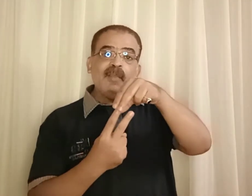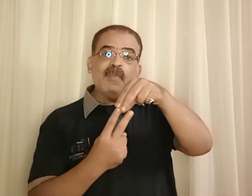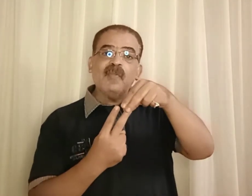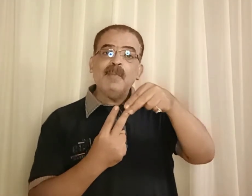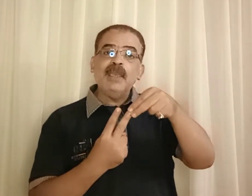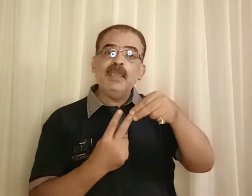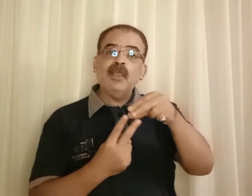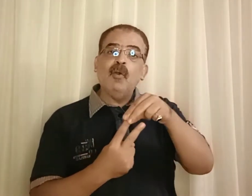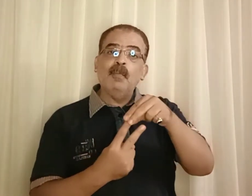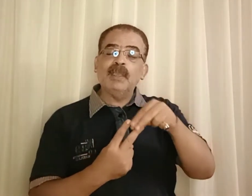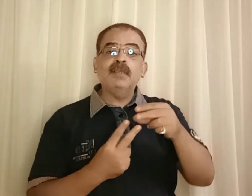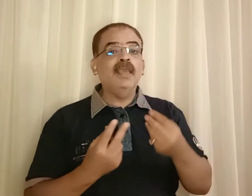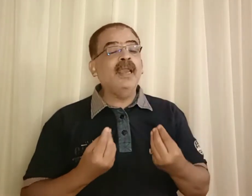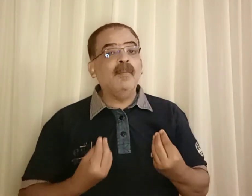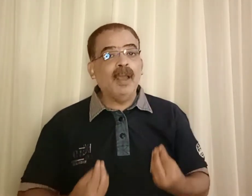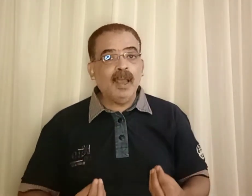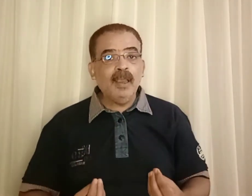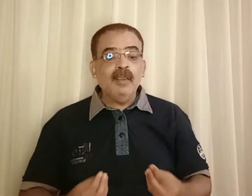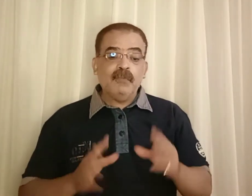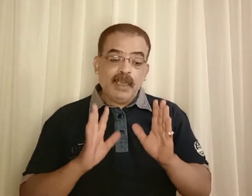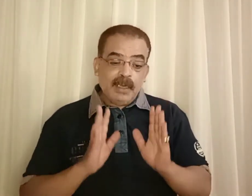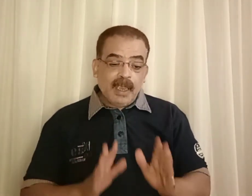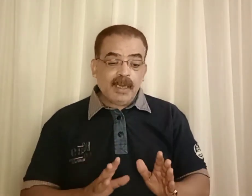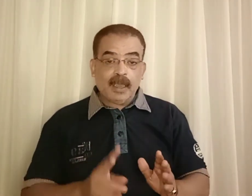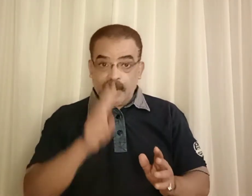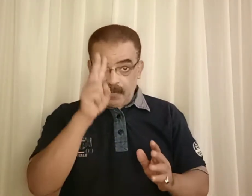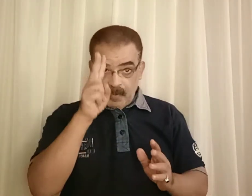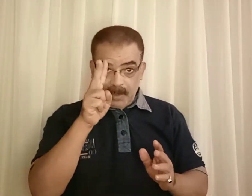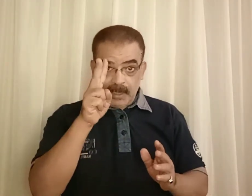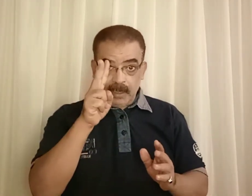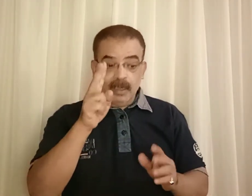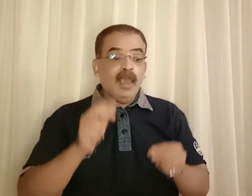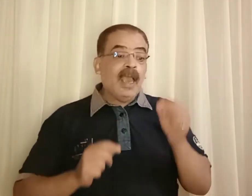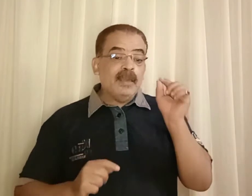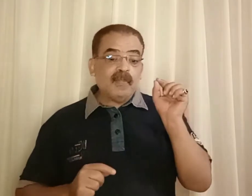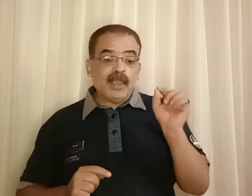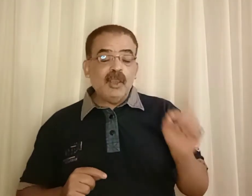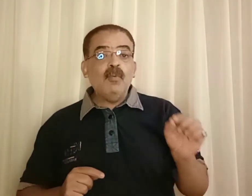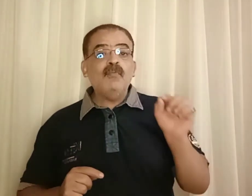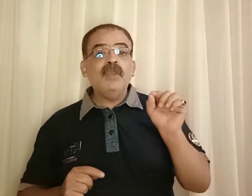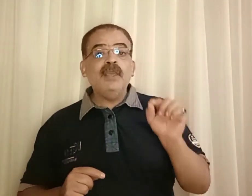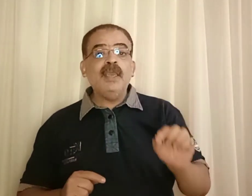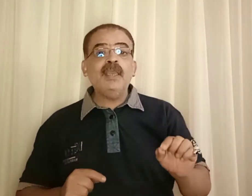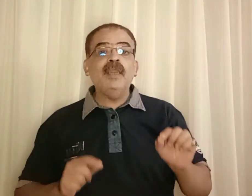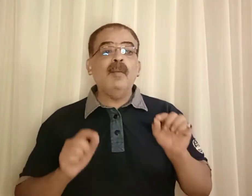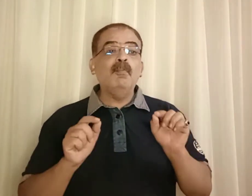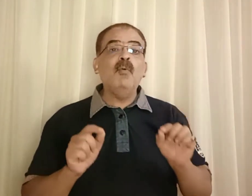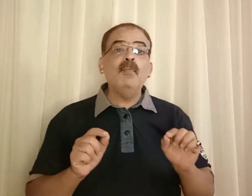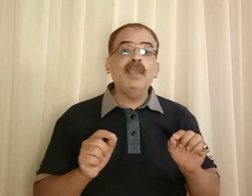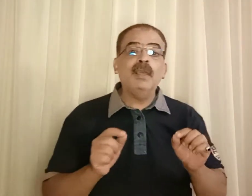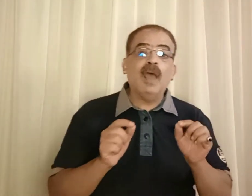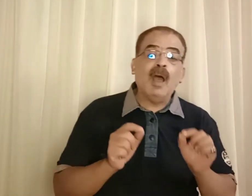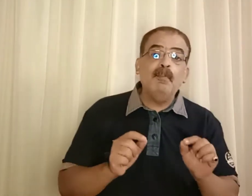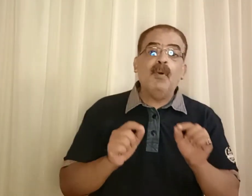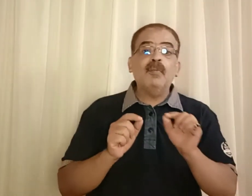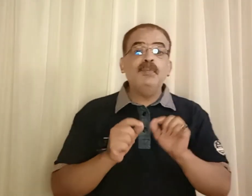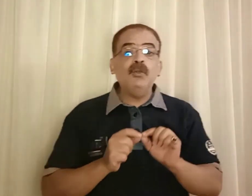الزمنين ده همك يا جماعة في ان احنا الزمنين هنستخدمهم في ان احنا ممكن نعبر بيهم